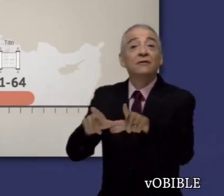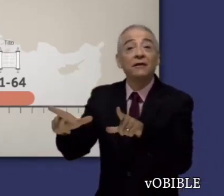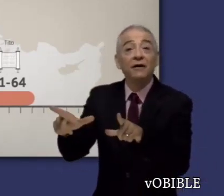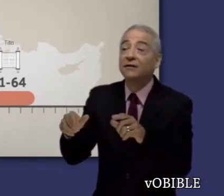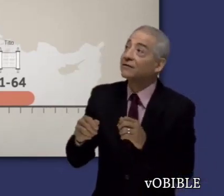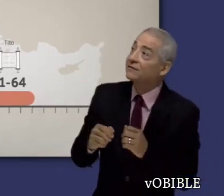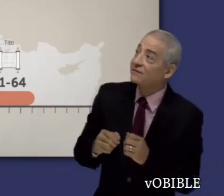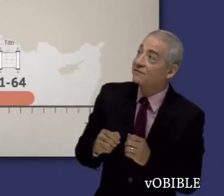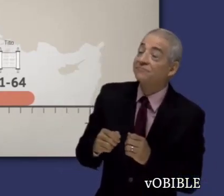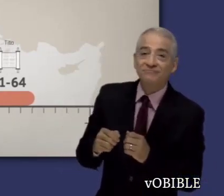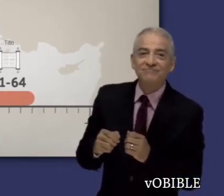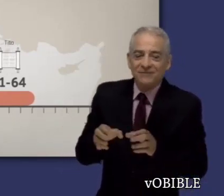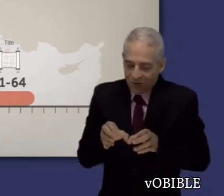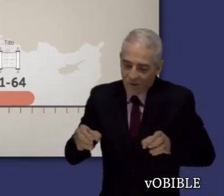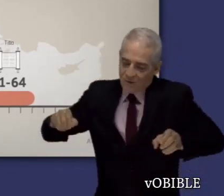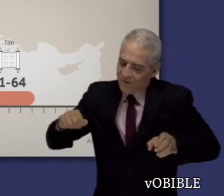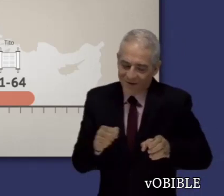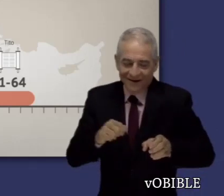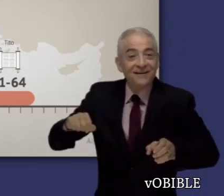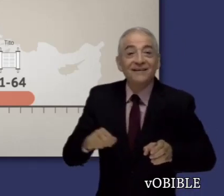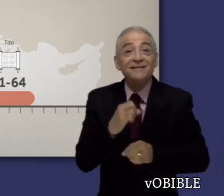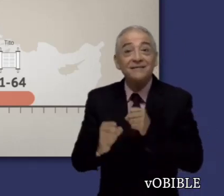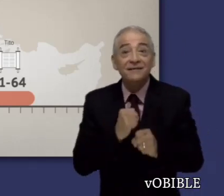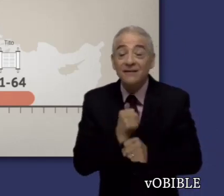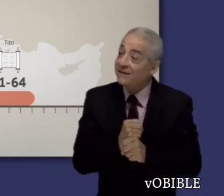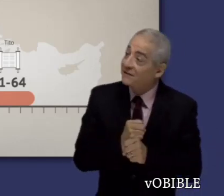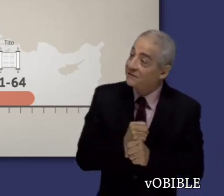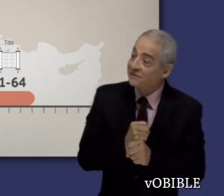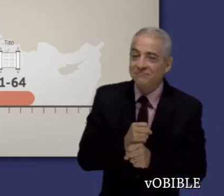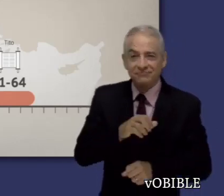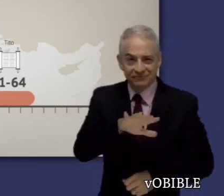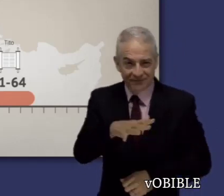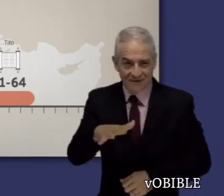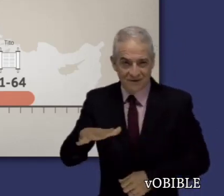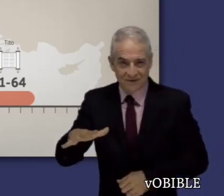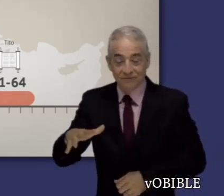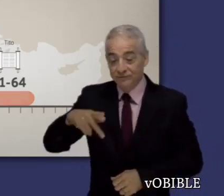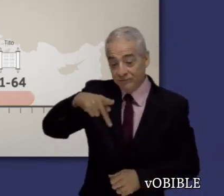Tal vez la escribió en Macedonia, algún tiempo después de su primer encarcelamiento en Roma.